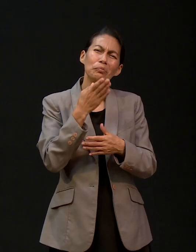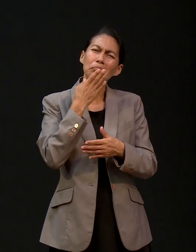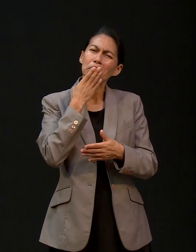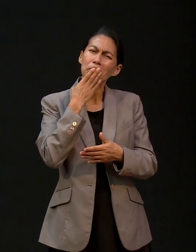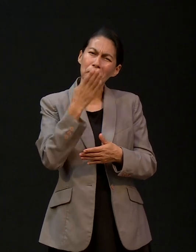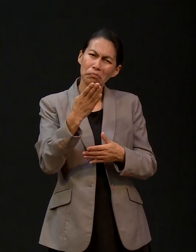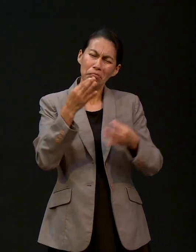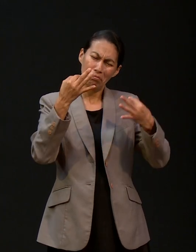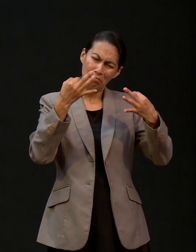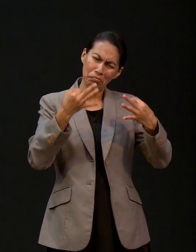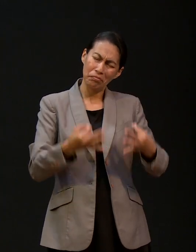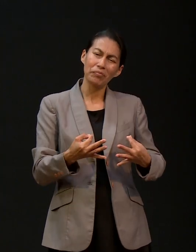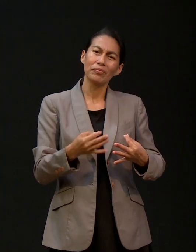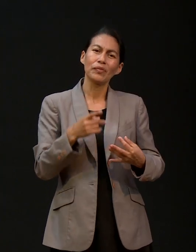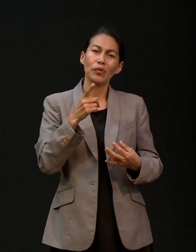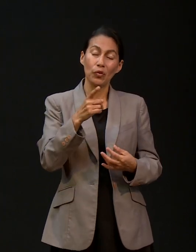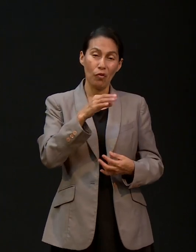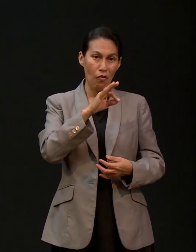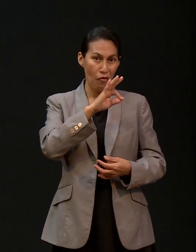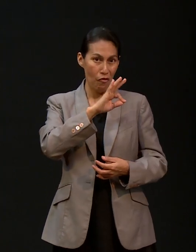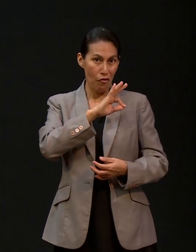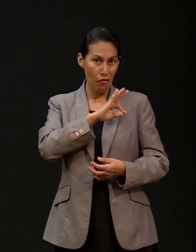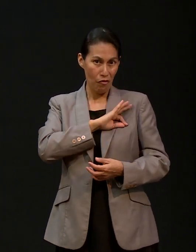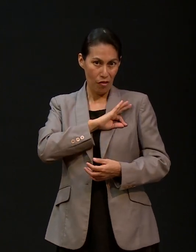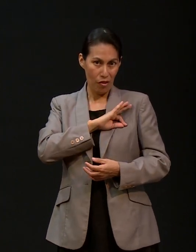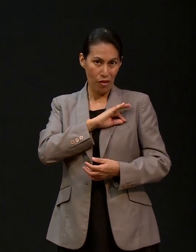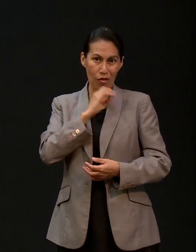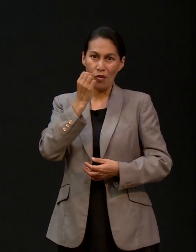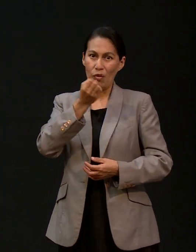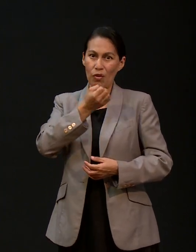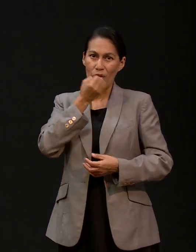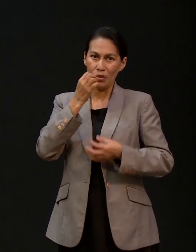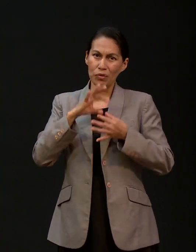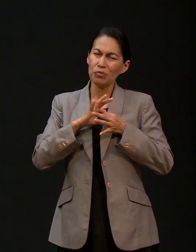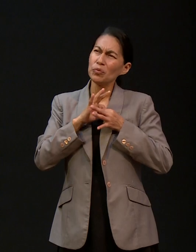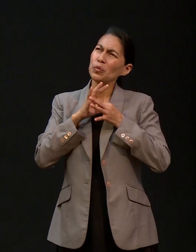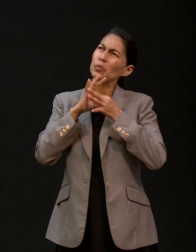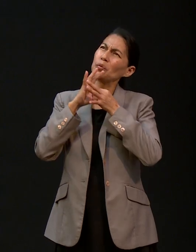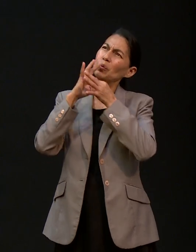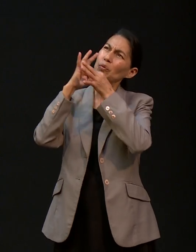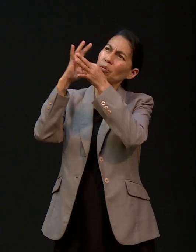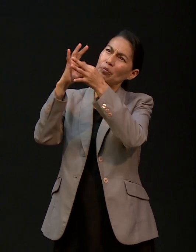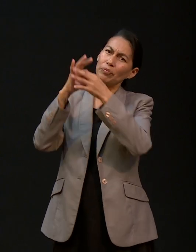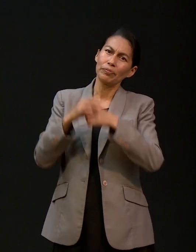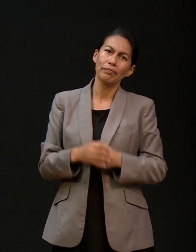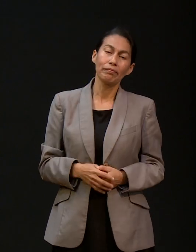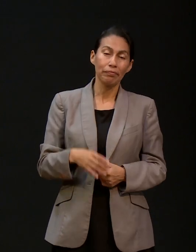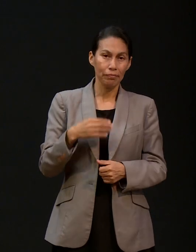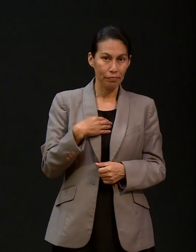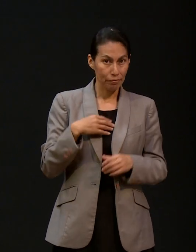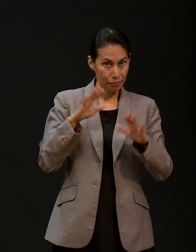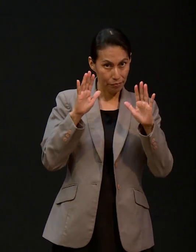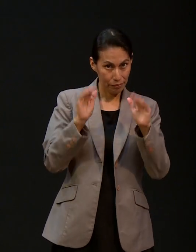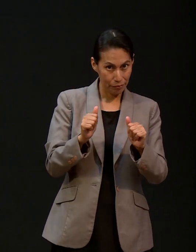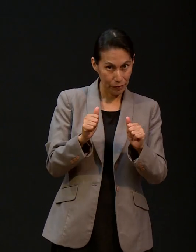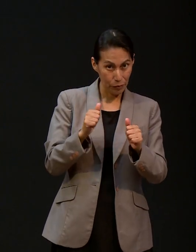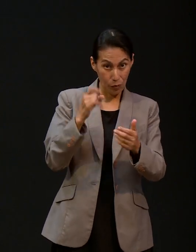para que tú puedas cultivar ese don precioso de la fe a través de la oración yo me despido con la bendición que sólo